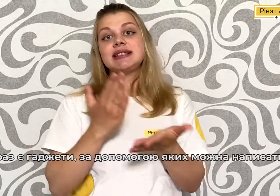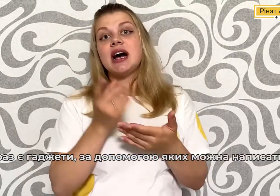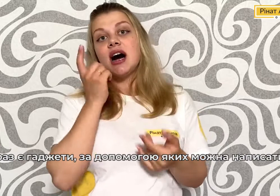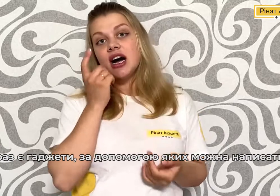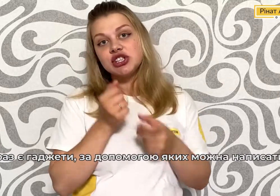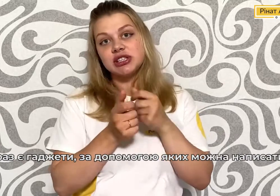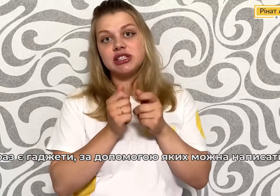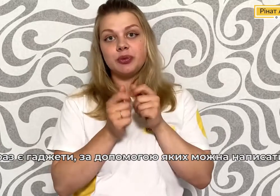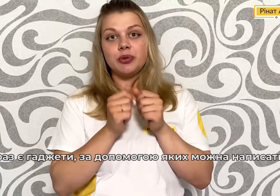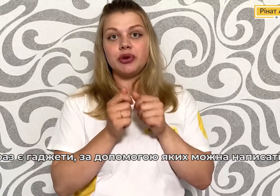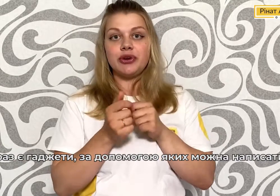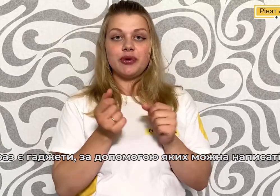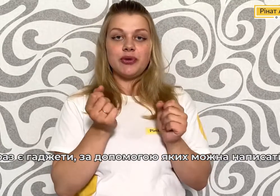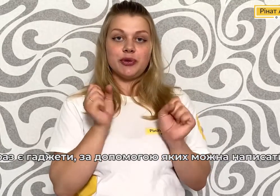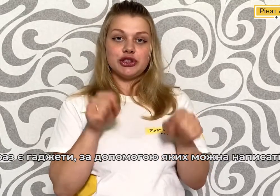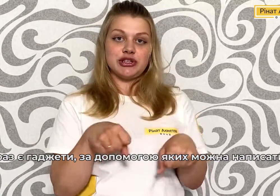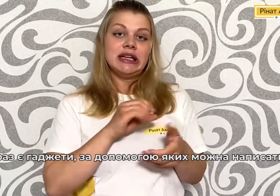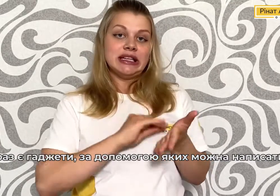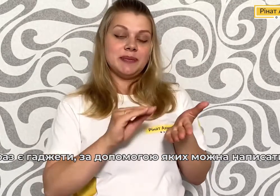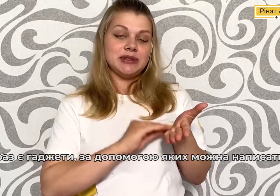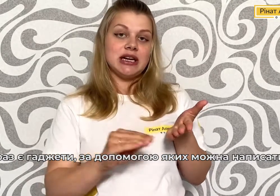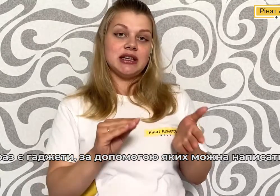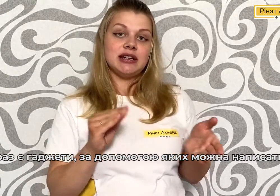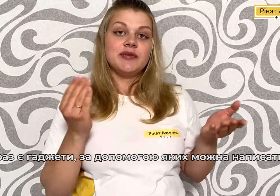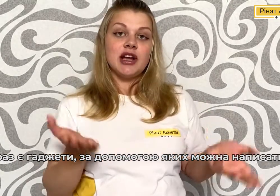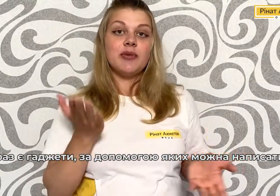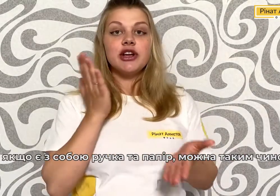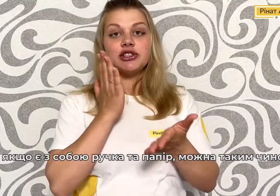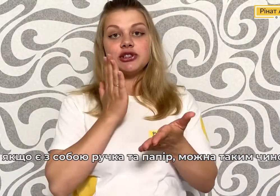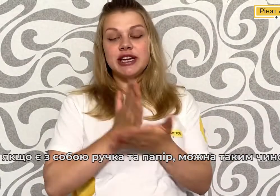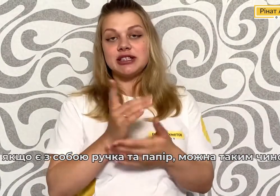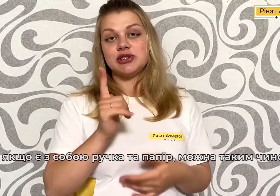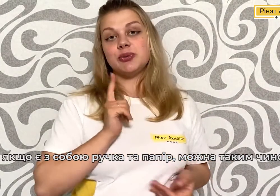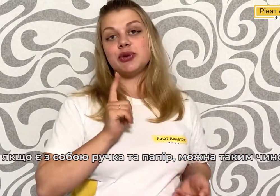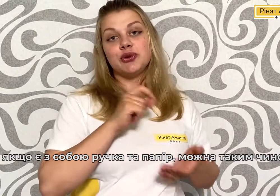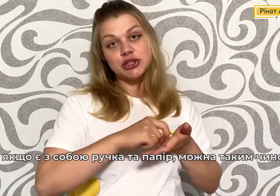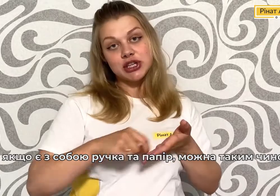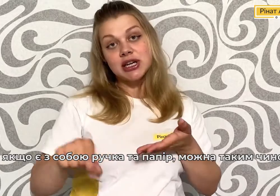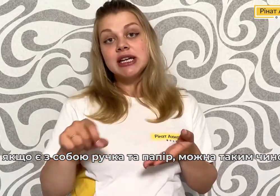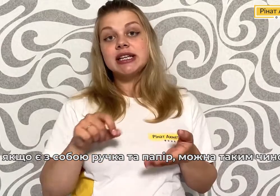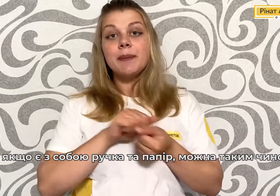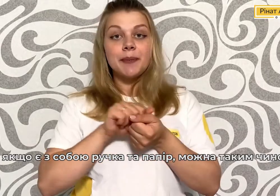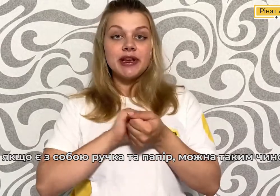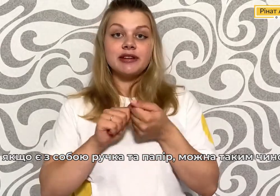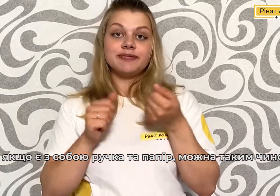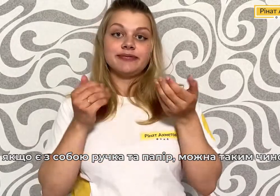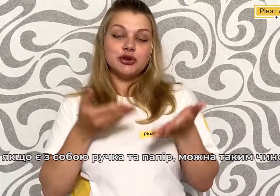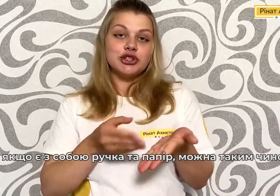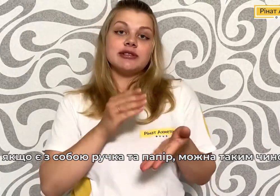є гаджети з допомогою, якими можна написати Або якщо є з собою ручка та папір, можна